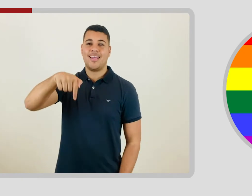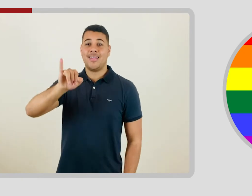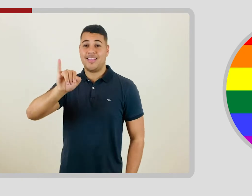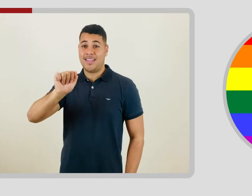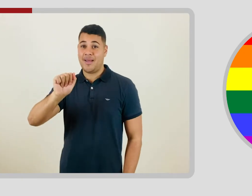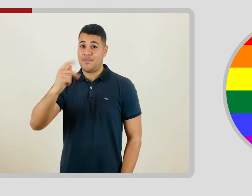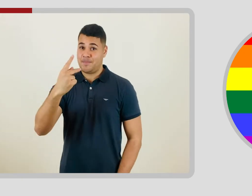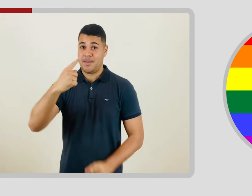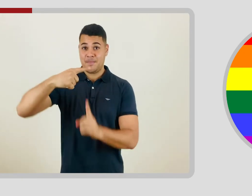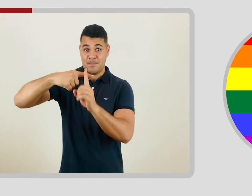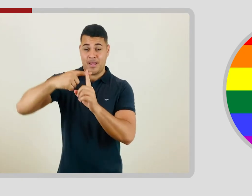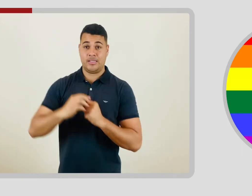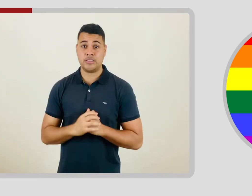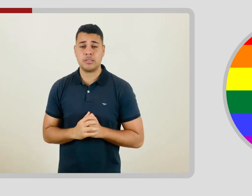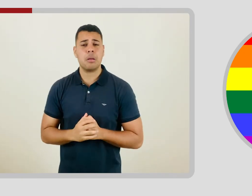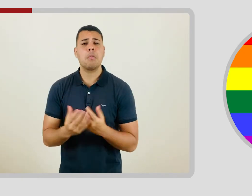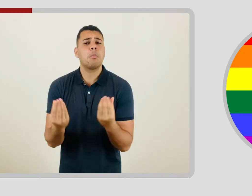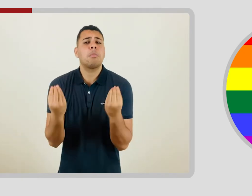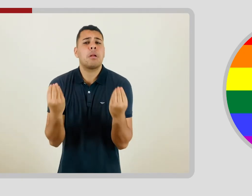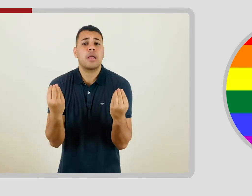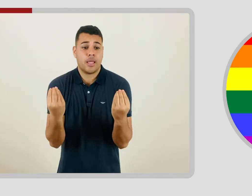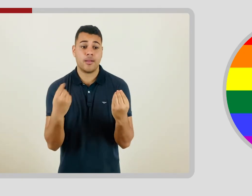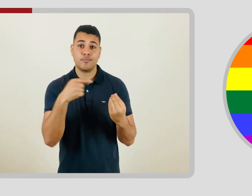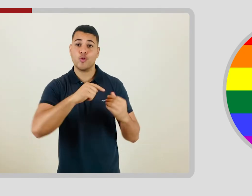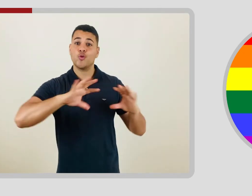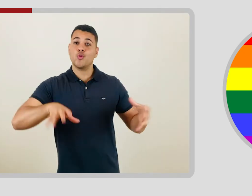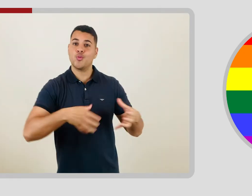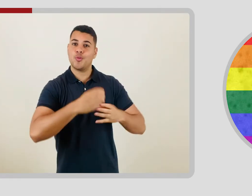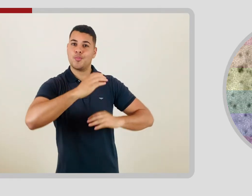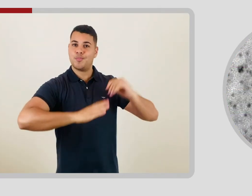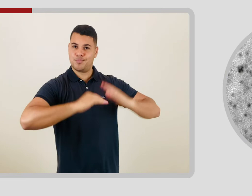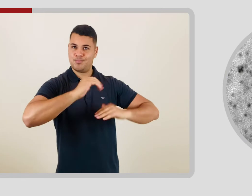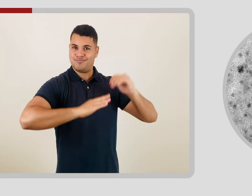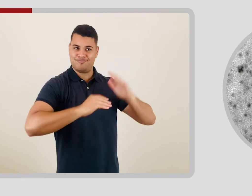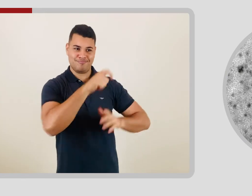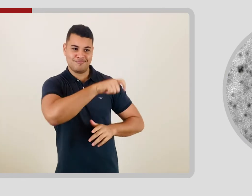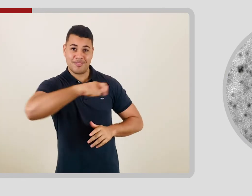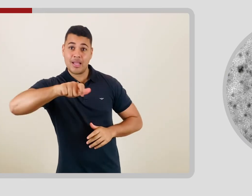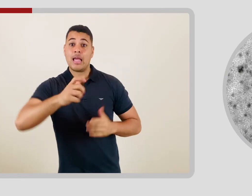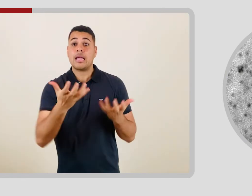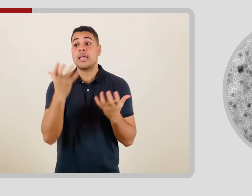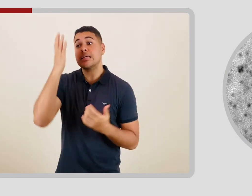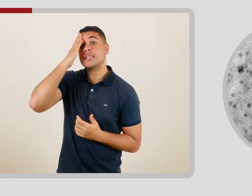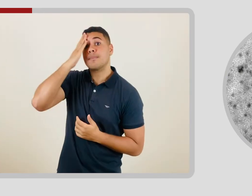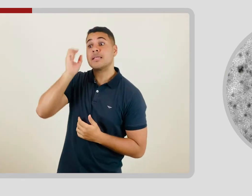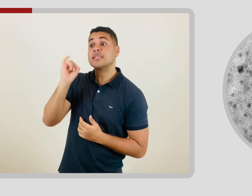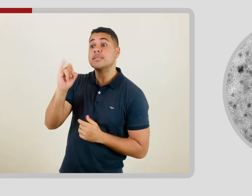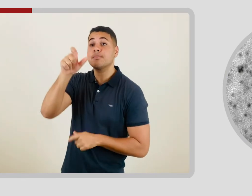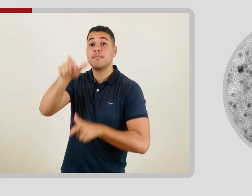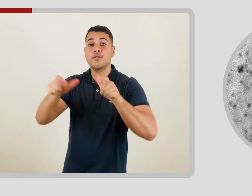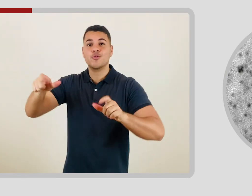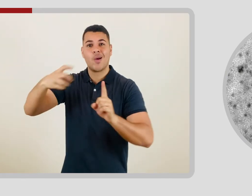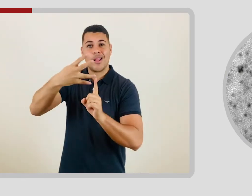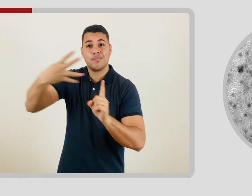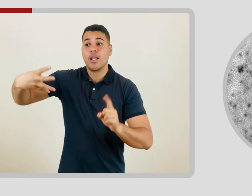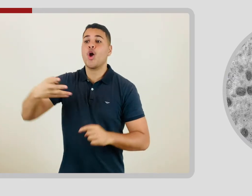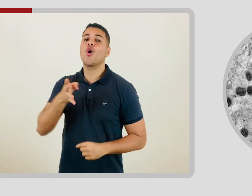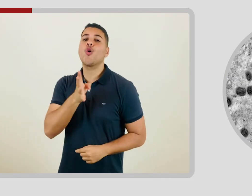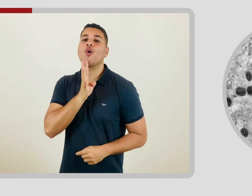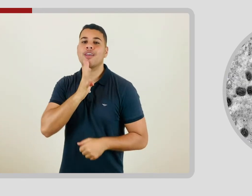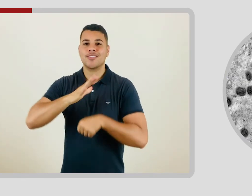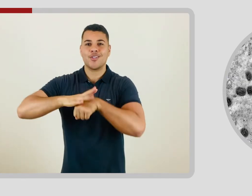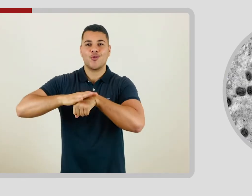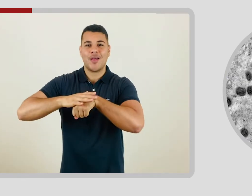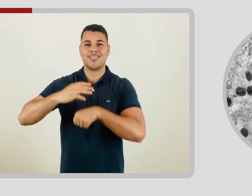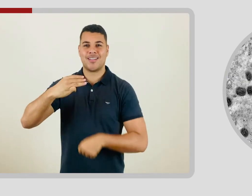LGBTQIA+, uma pesquisa para saber o conhecimento da população